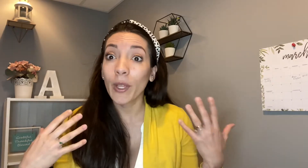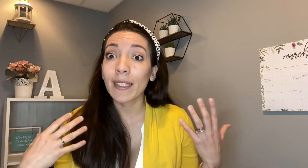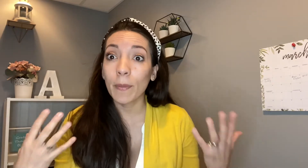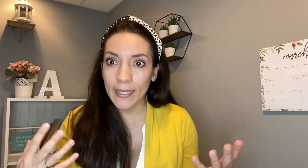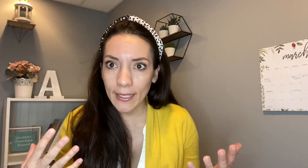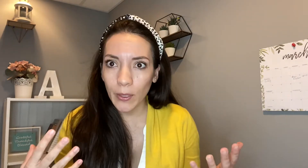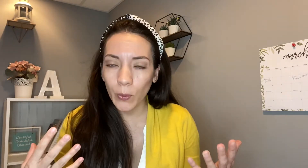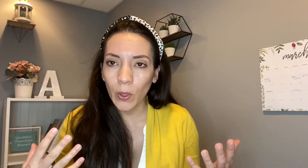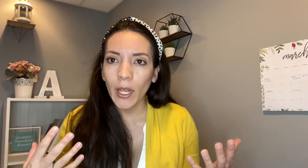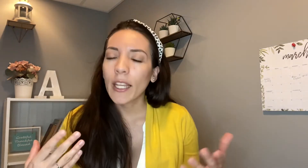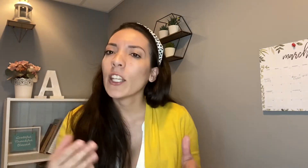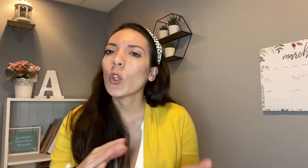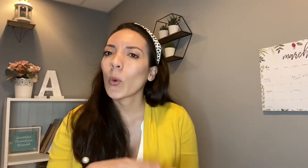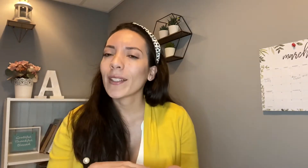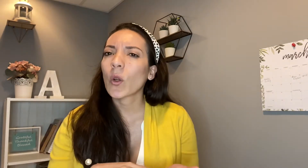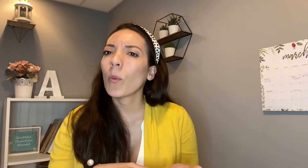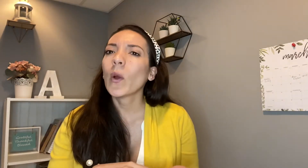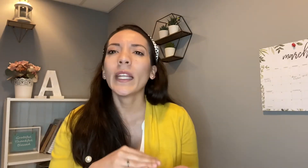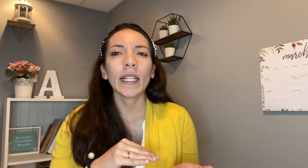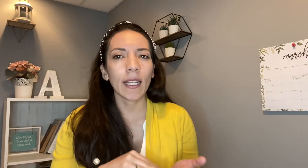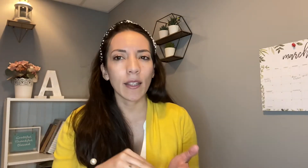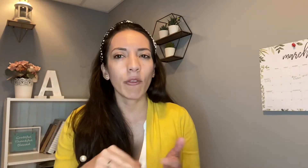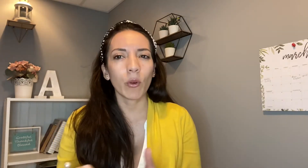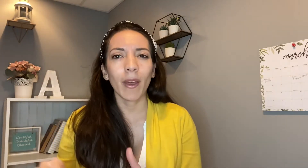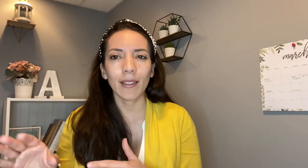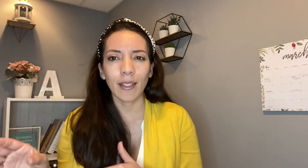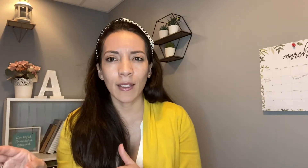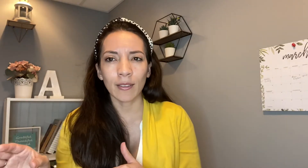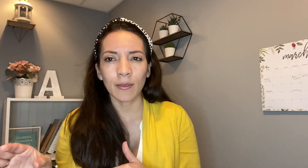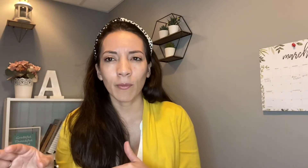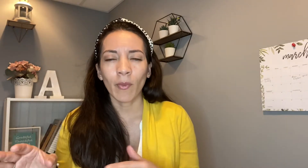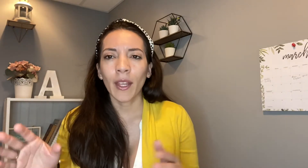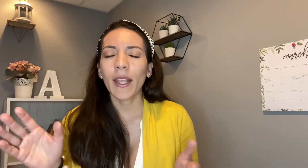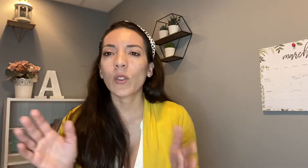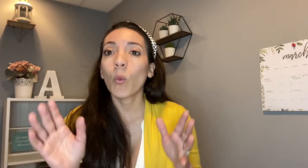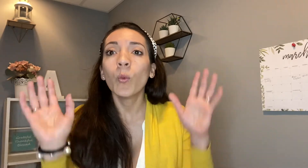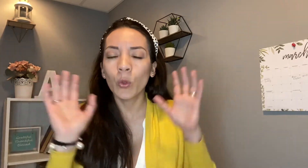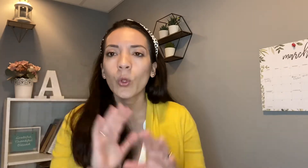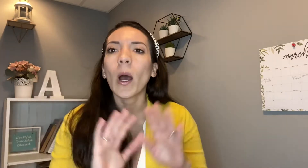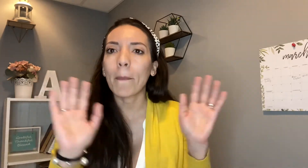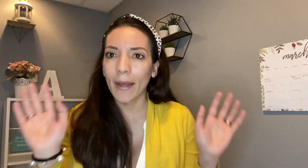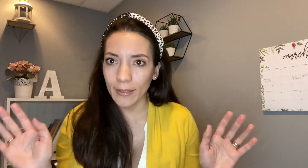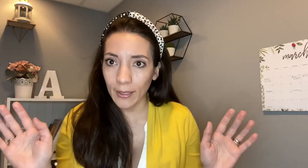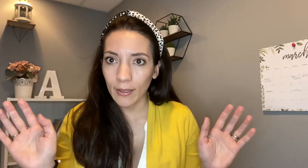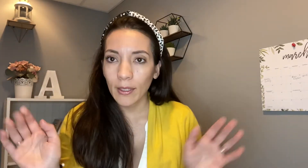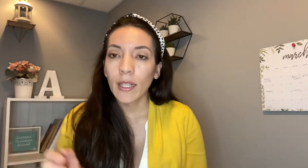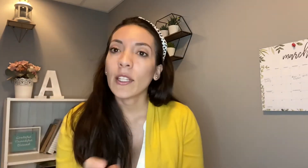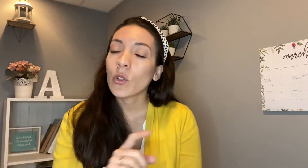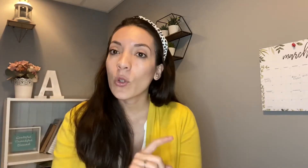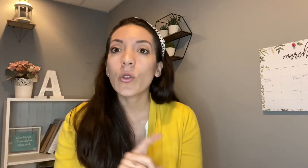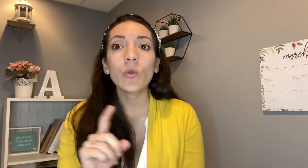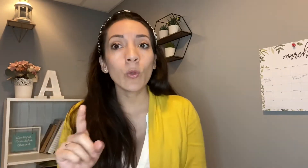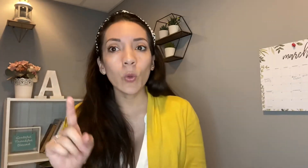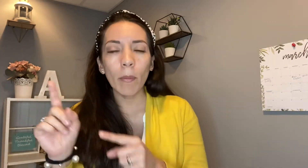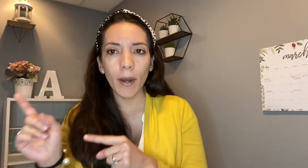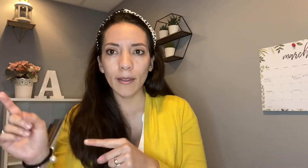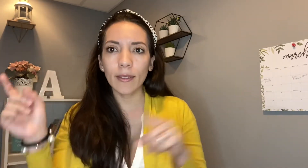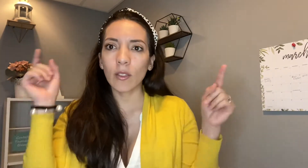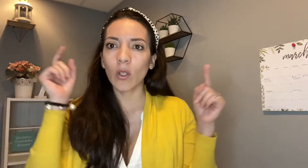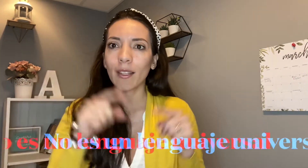expresivo y no es como inglés en forma de señas es como un mundo aparte y no sólo es un mundo aparte sino que es